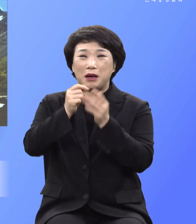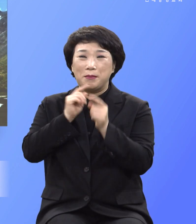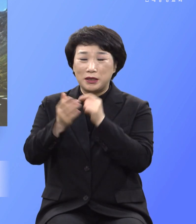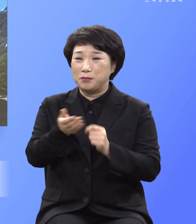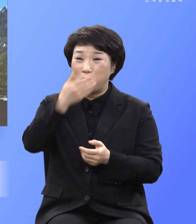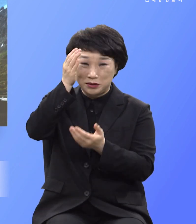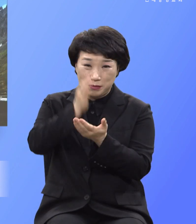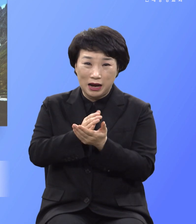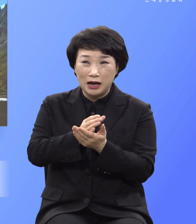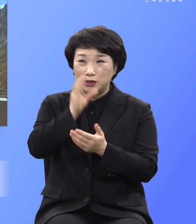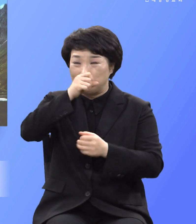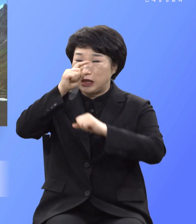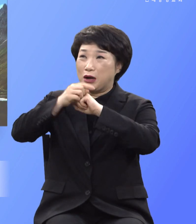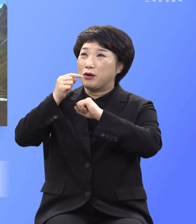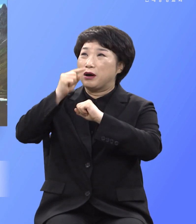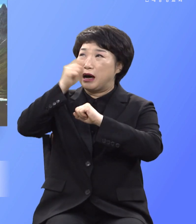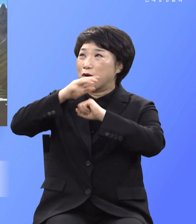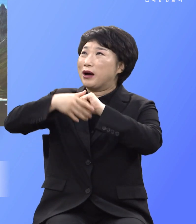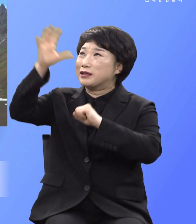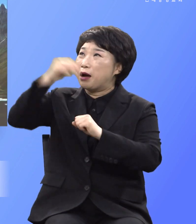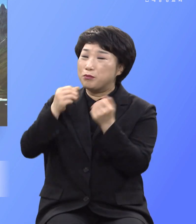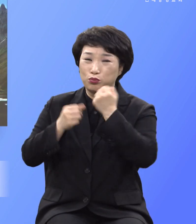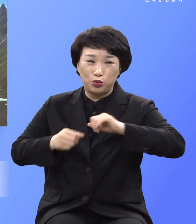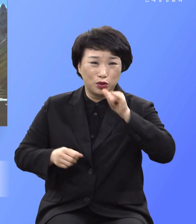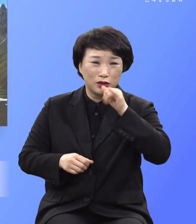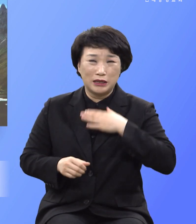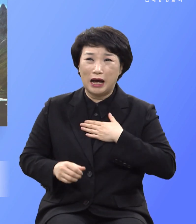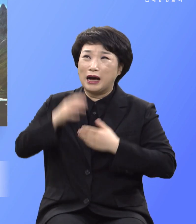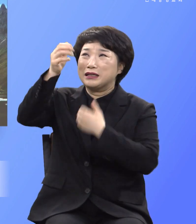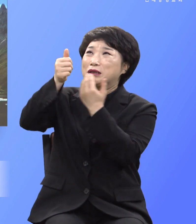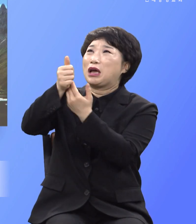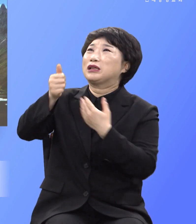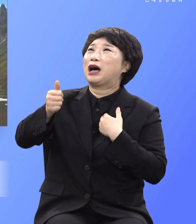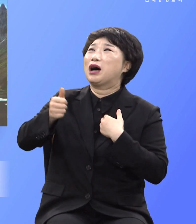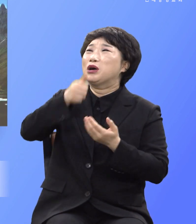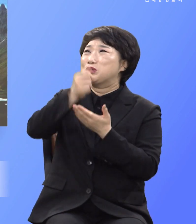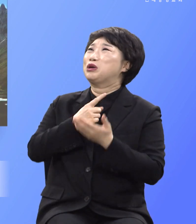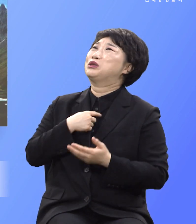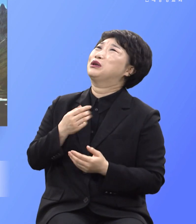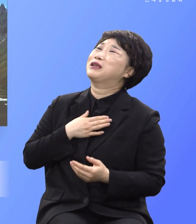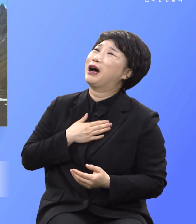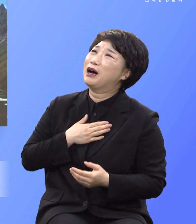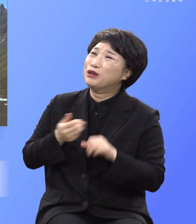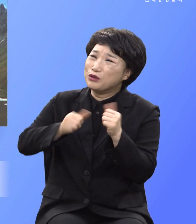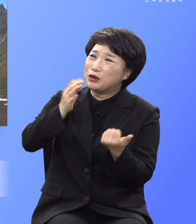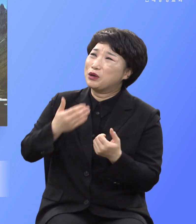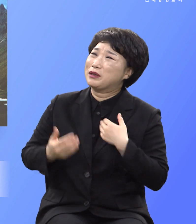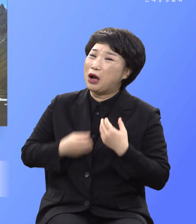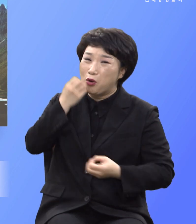말씀을 불균종해서 먹고 하나님 앞에 죄를 쳤다고 죽게 되었다고 호백하고 나와